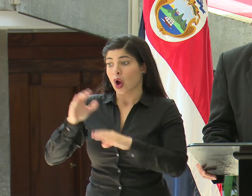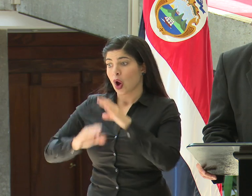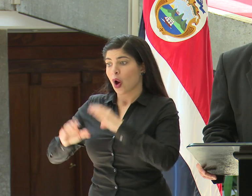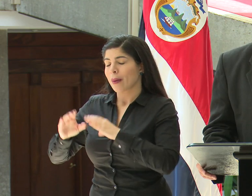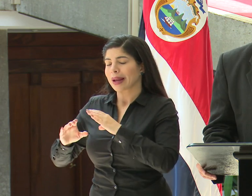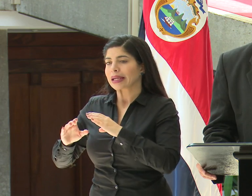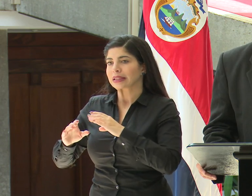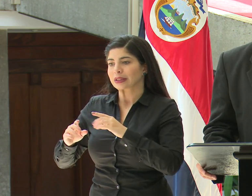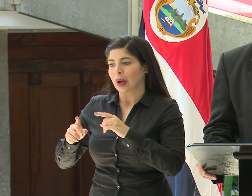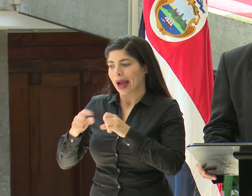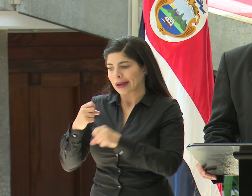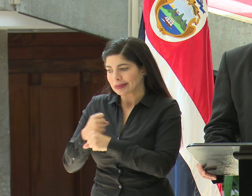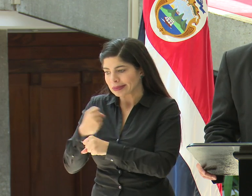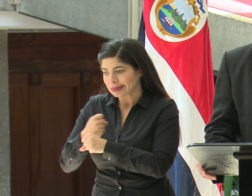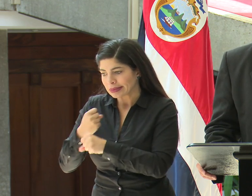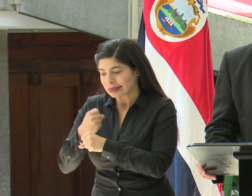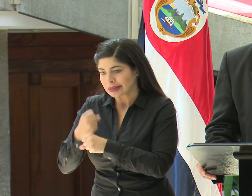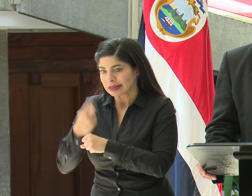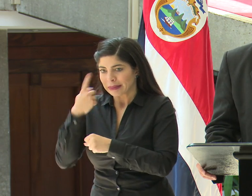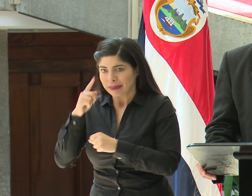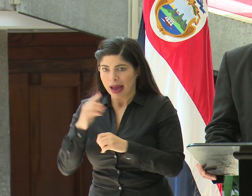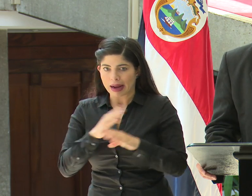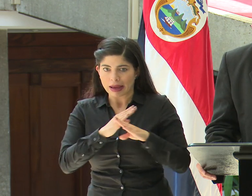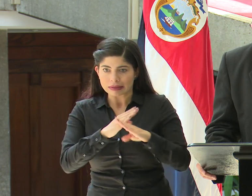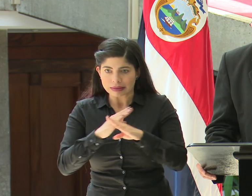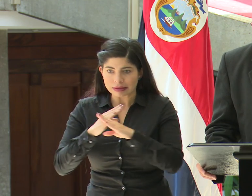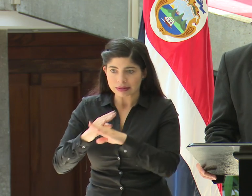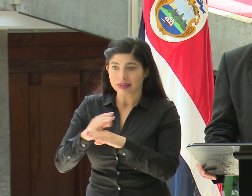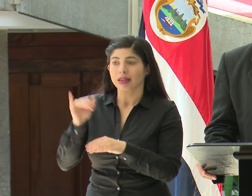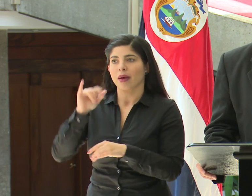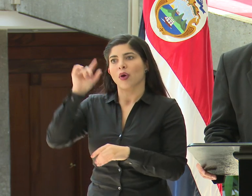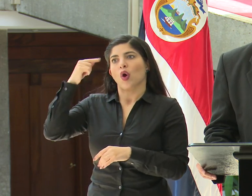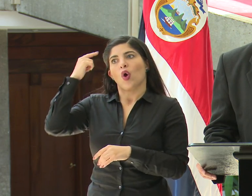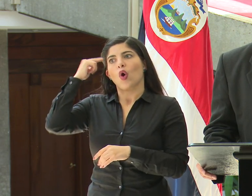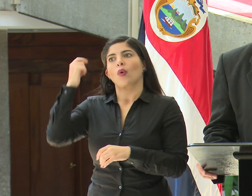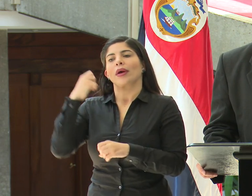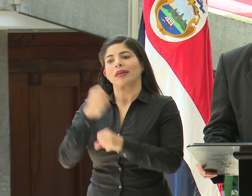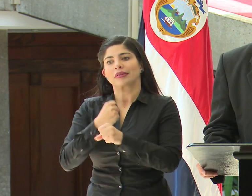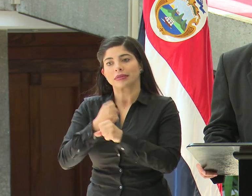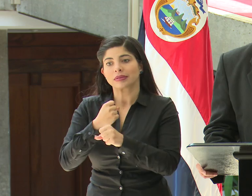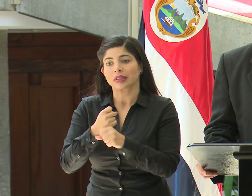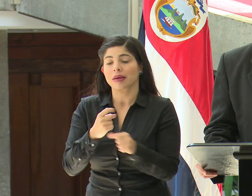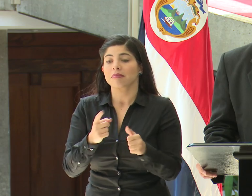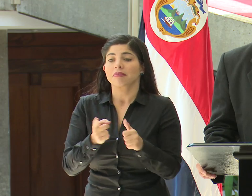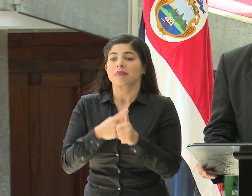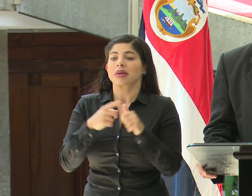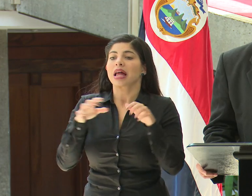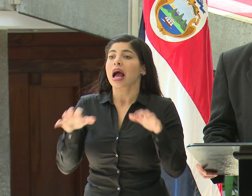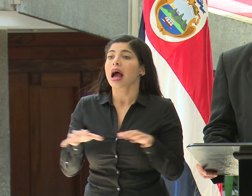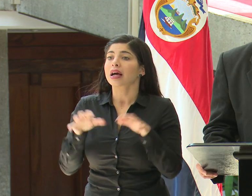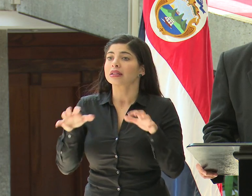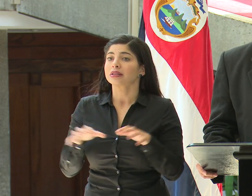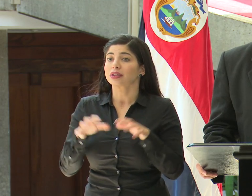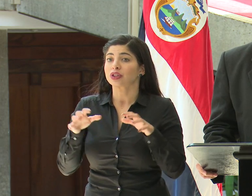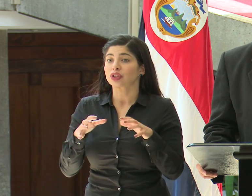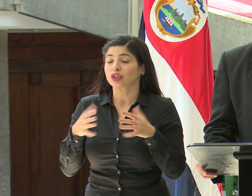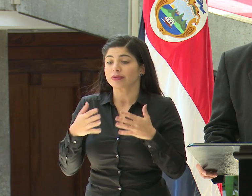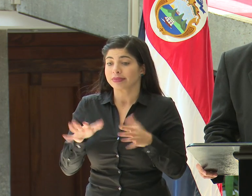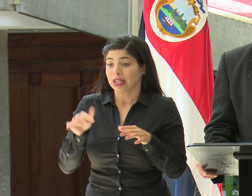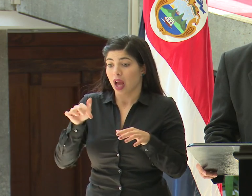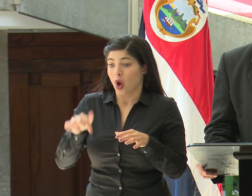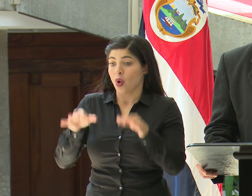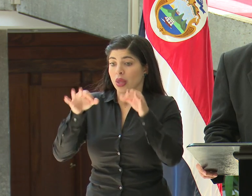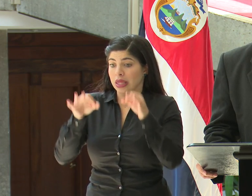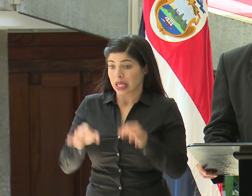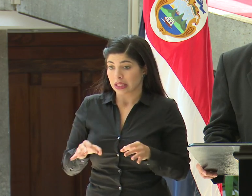tomando las previsiones y también como gobierno estamos tomando las previsiones. Una de las primeras acciones que se decidieron hoy